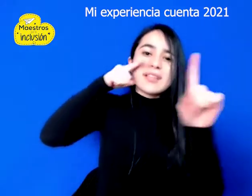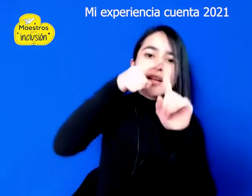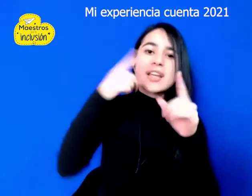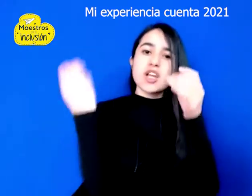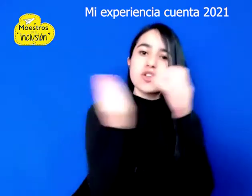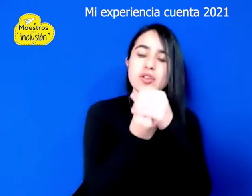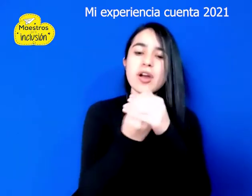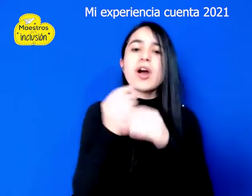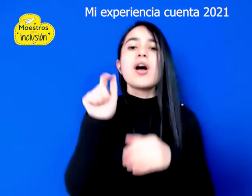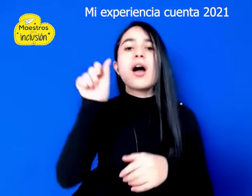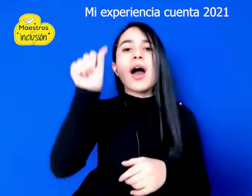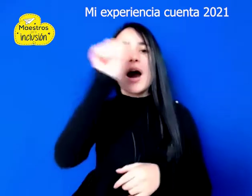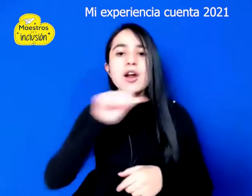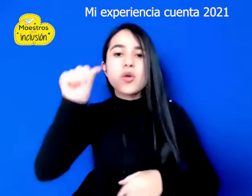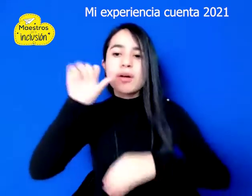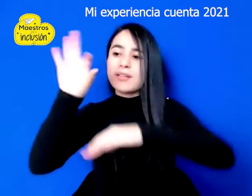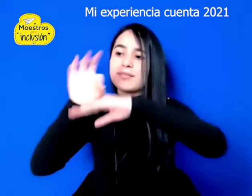.org